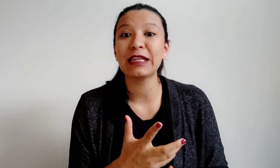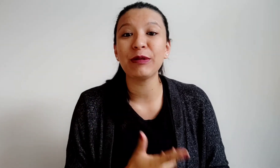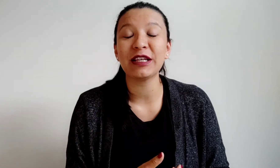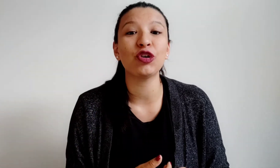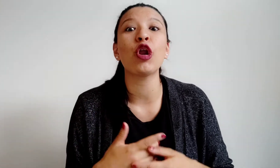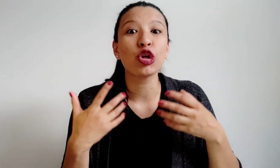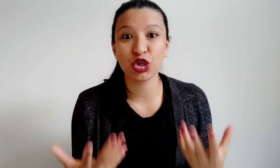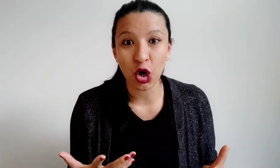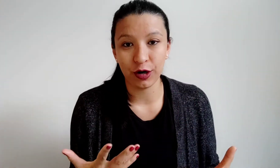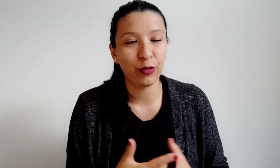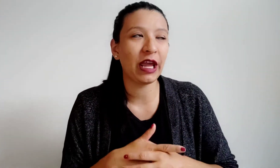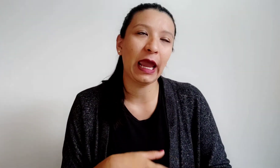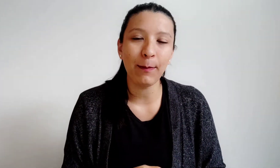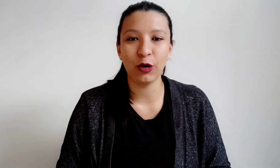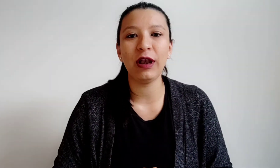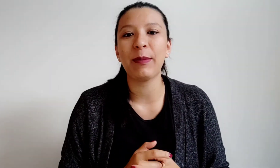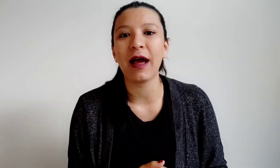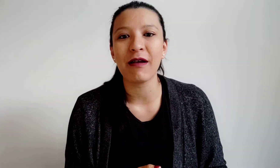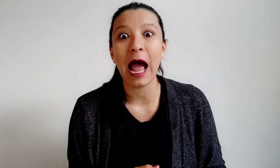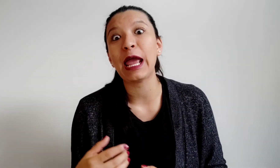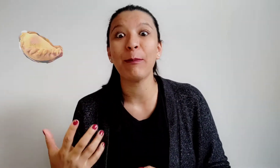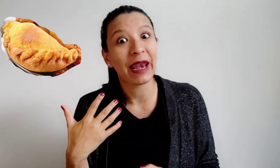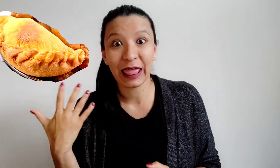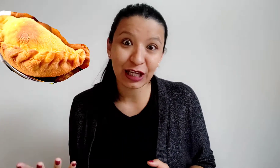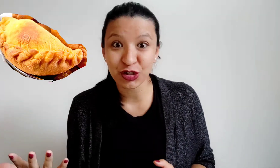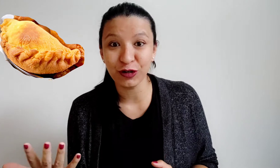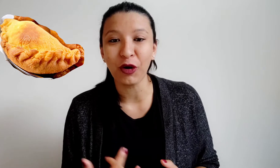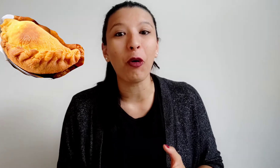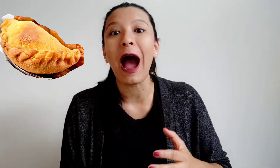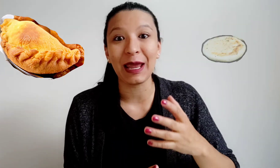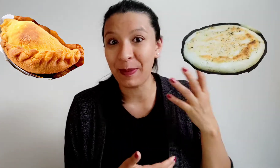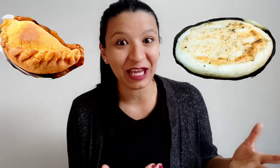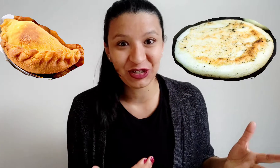terminación shun, por ejemplo la palabra empanadation o adepation.